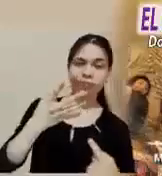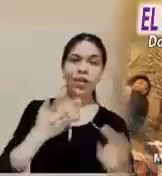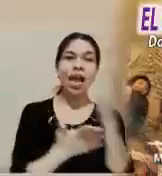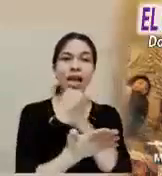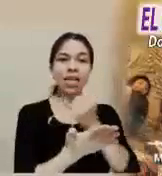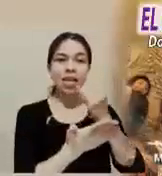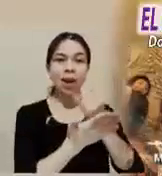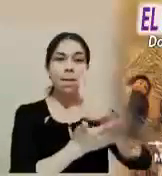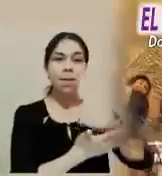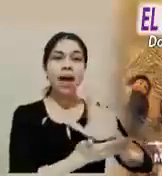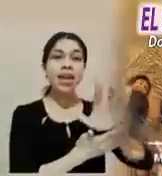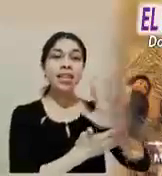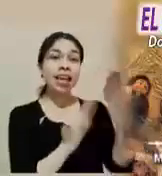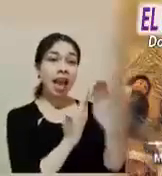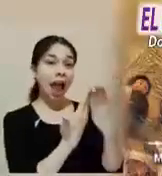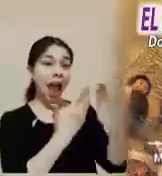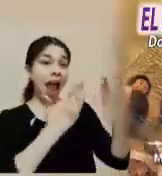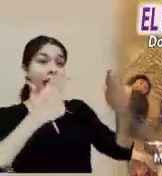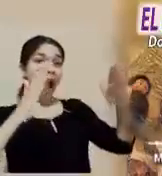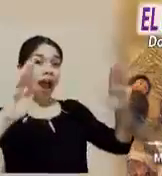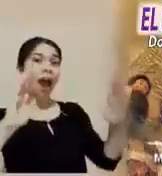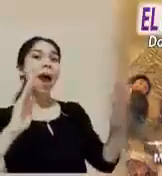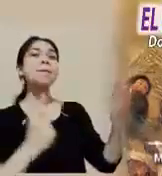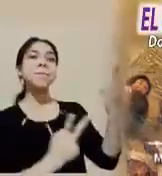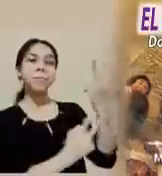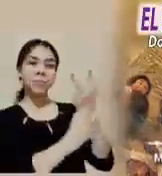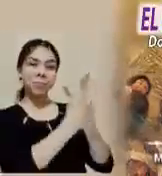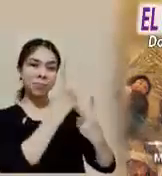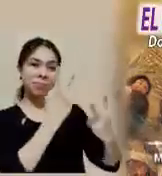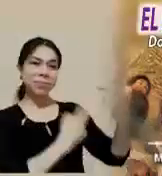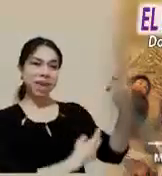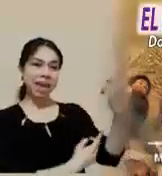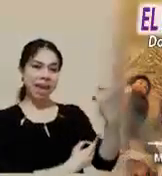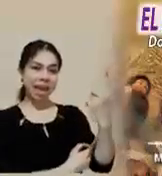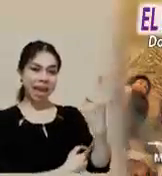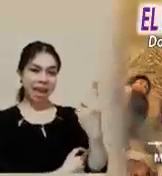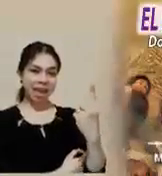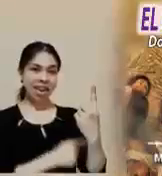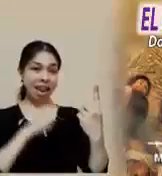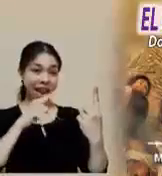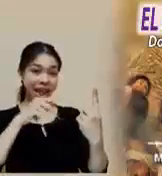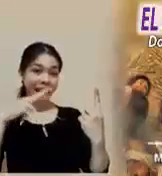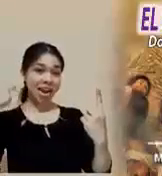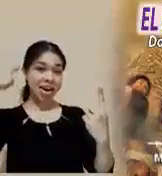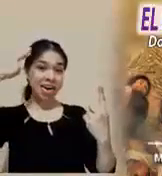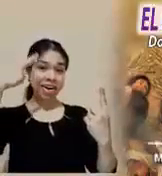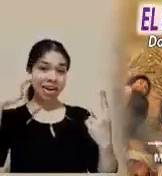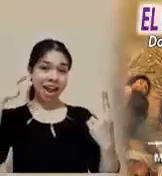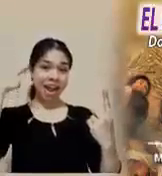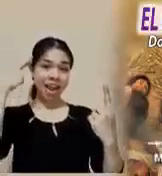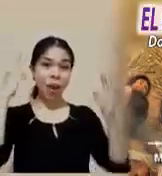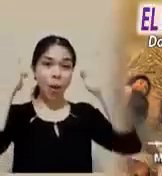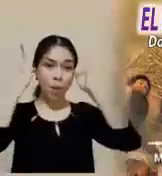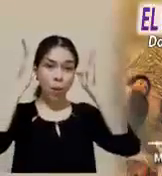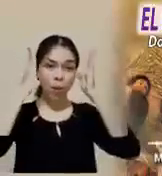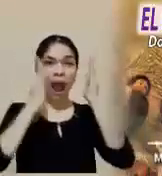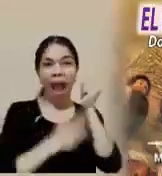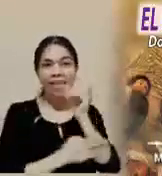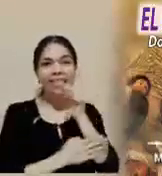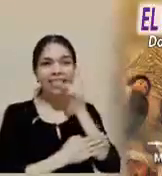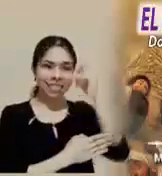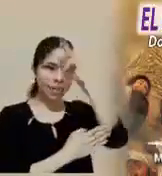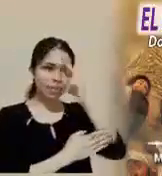Jerusalén recibe a su Rey que viene montado en burrito, hijo de Asna, como lo predijo el profeta.